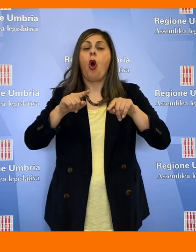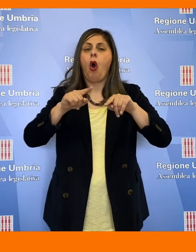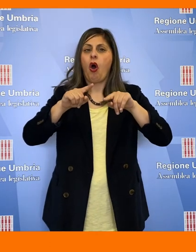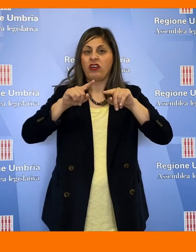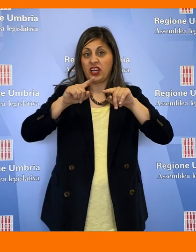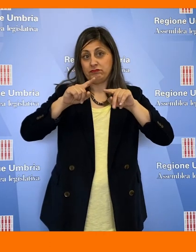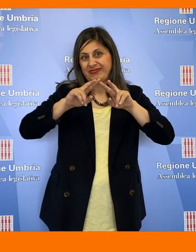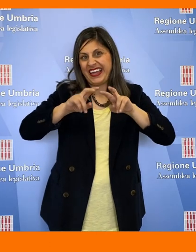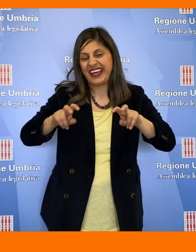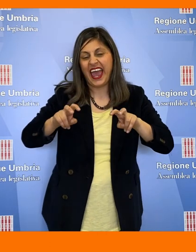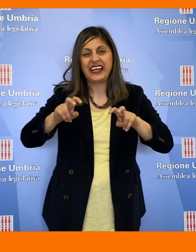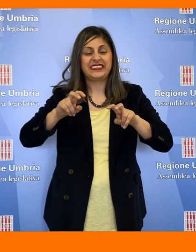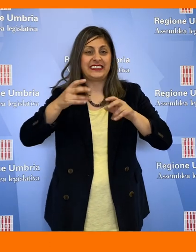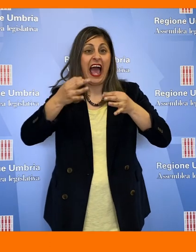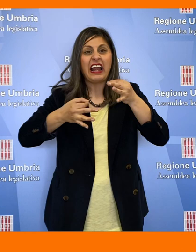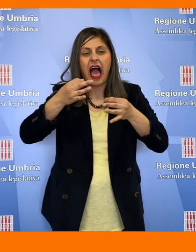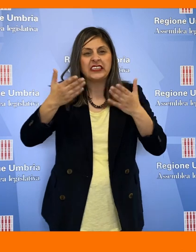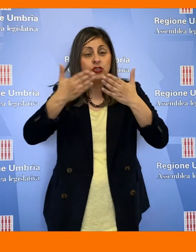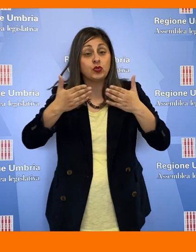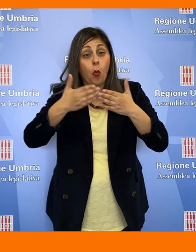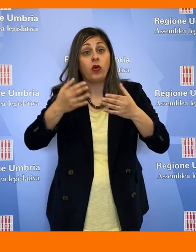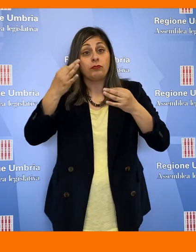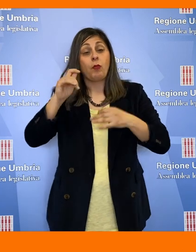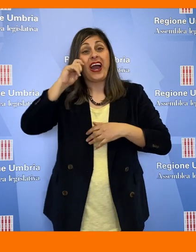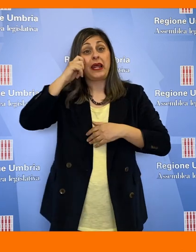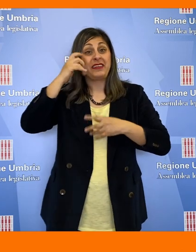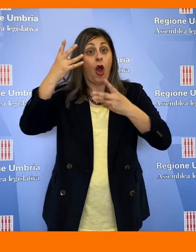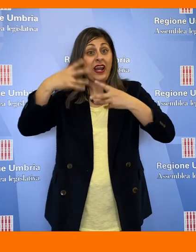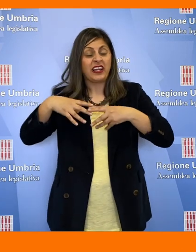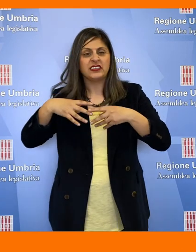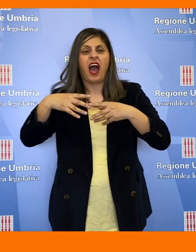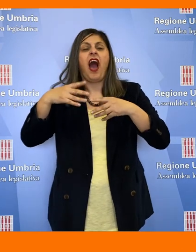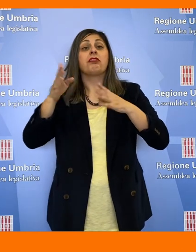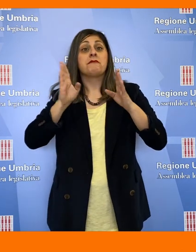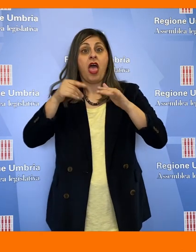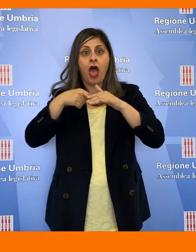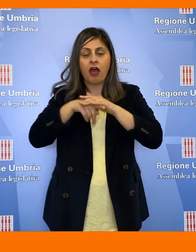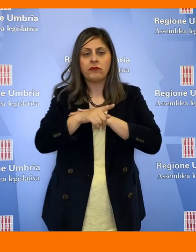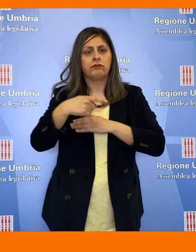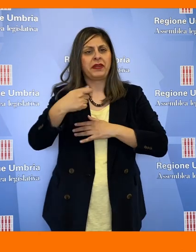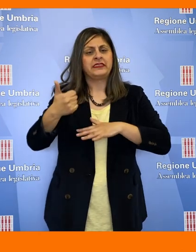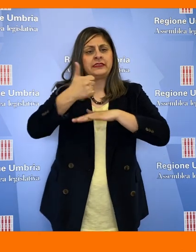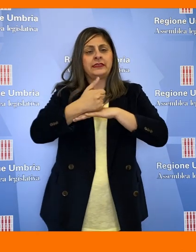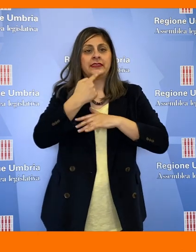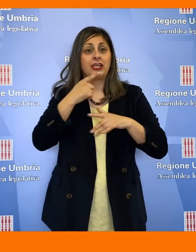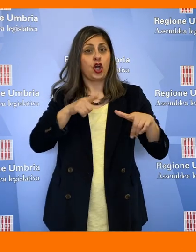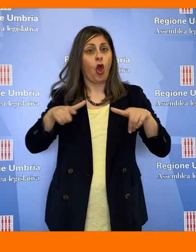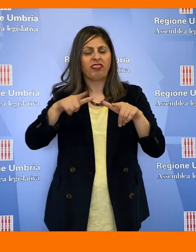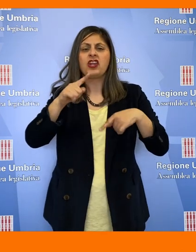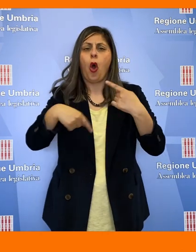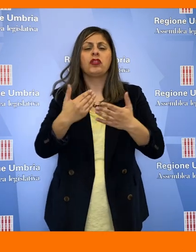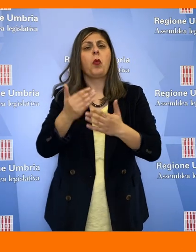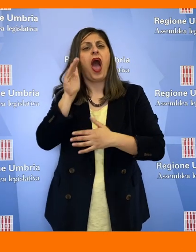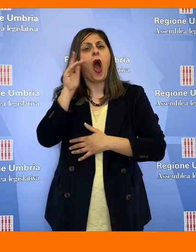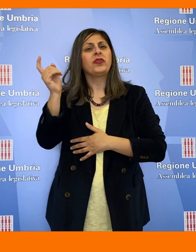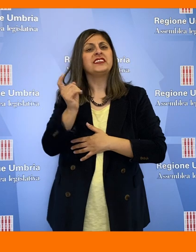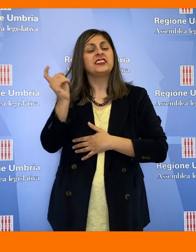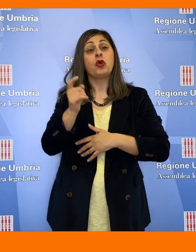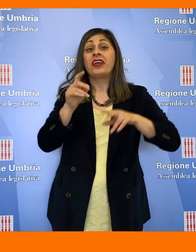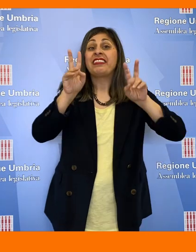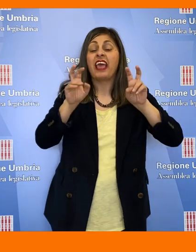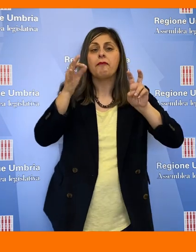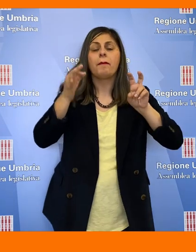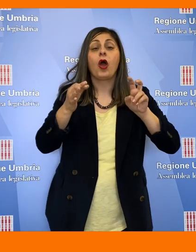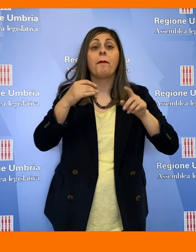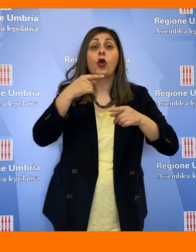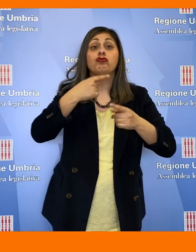inchiesta, analisi e studi su criminalità organizzata e infiltrazioni mafiose, preseduta da Eugenio Rondini, continuano le audizioni sul